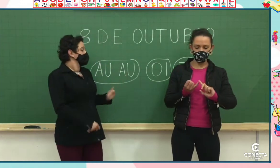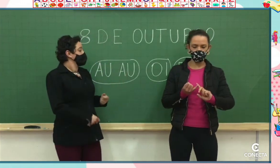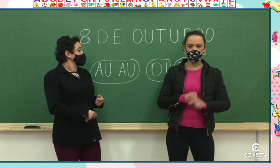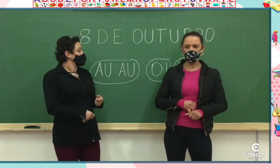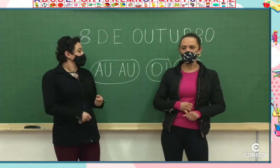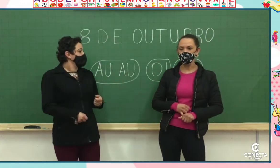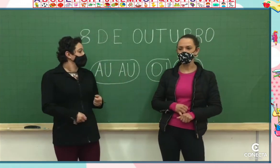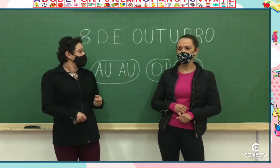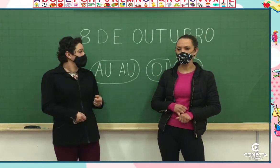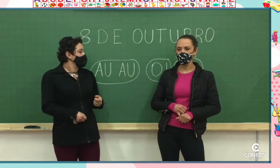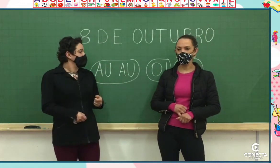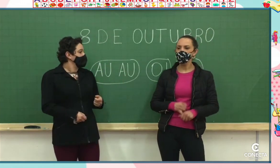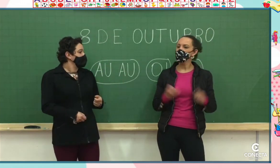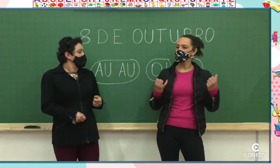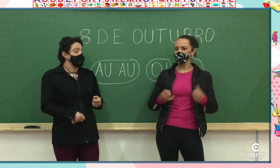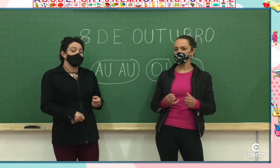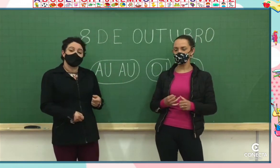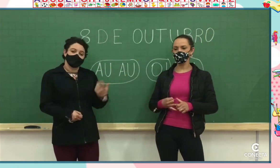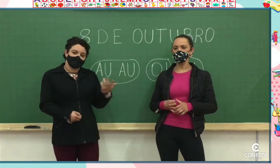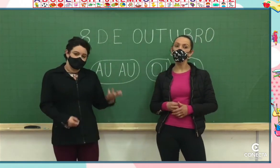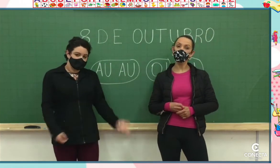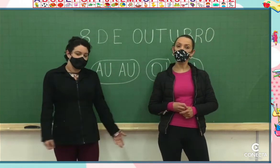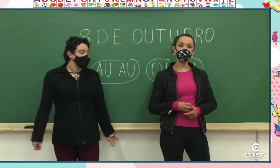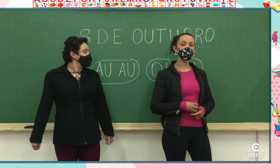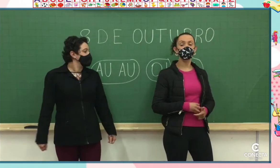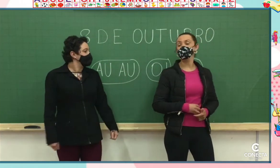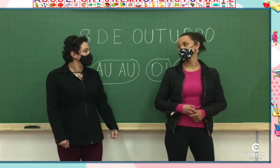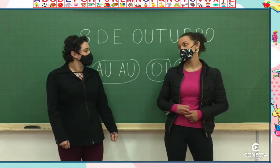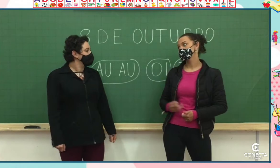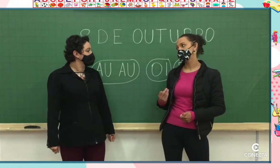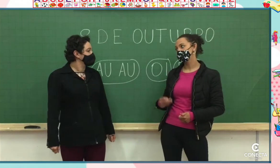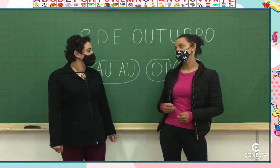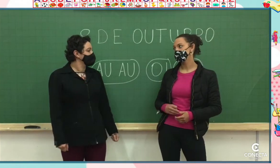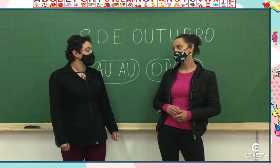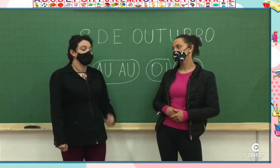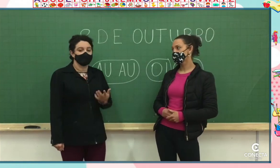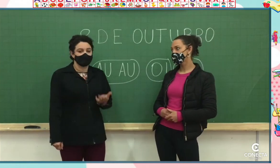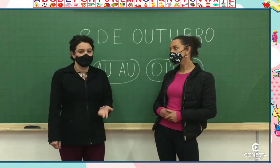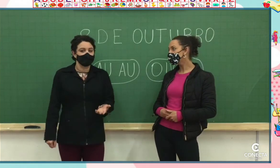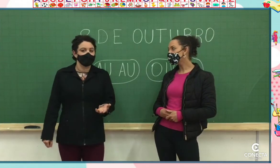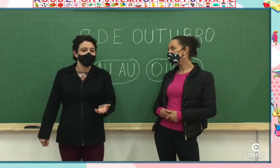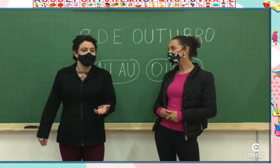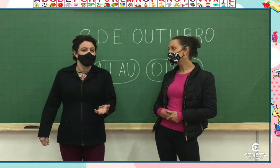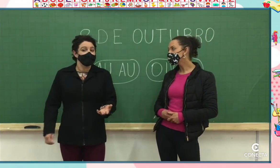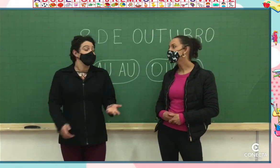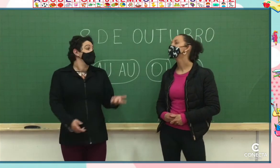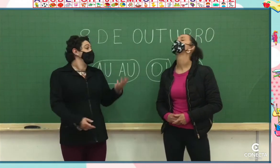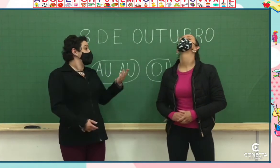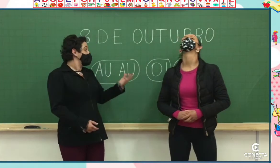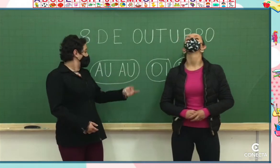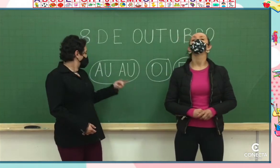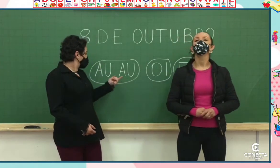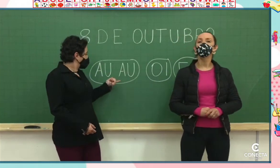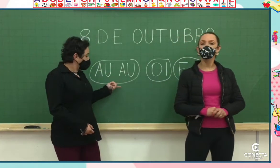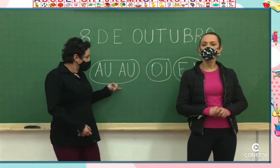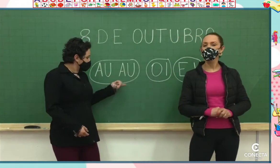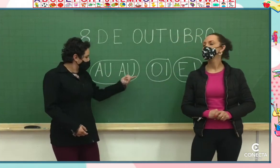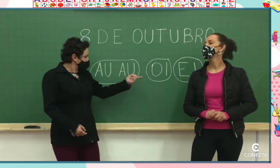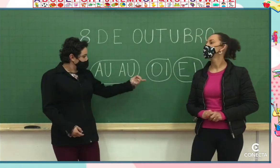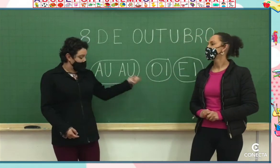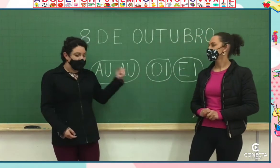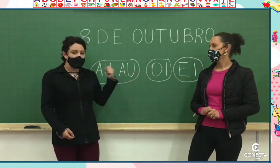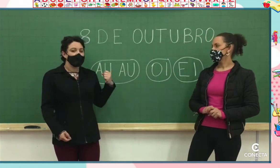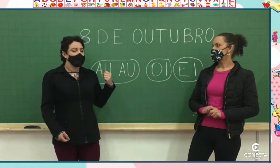Fizemos a data, né? Aprendemos o nome do mês que nós estamos, que é o mês de outubro. Alguns